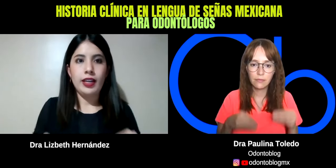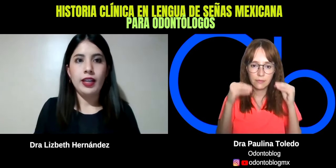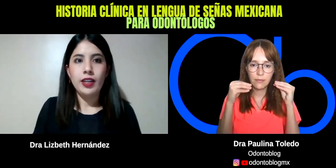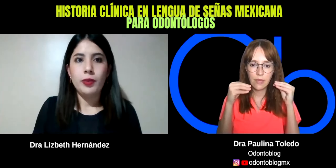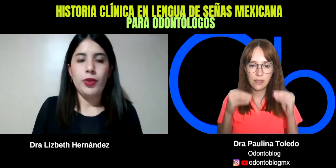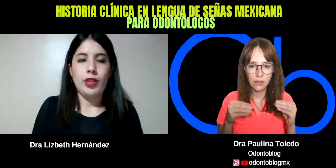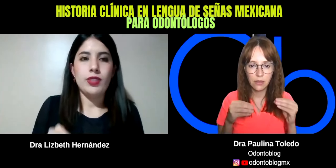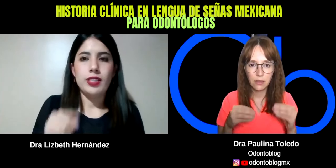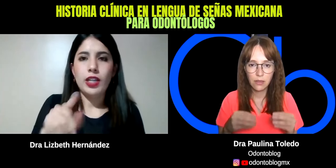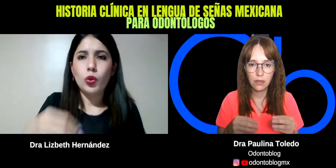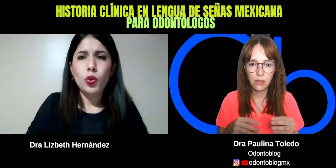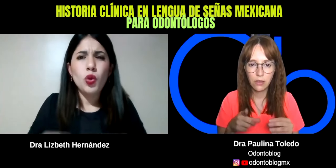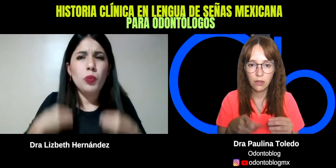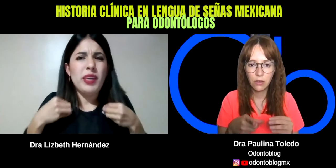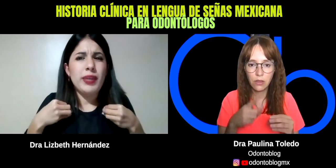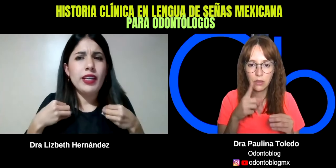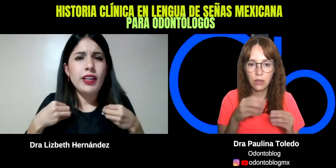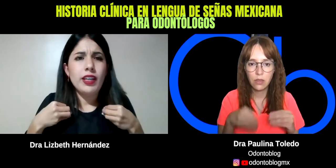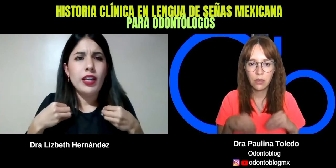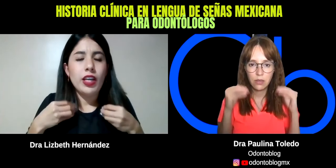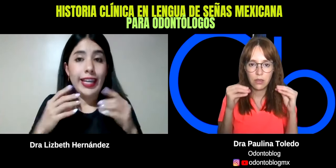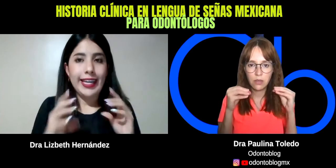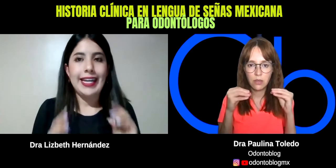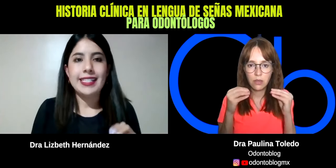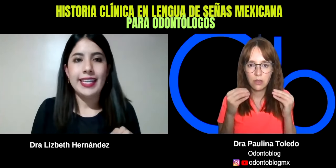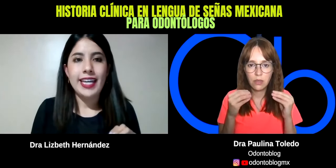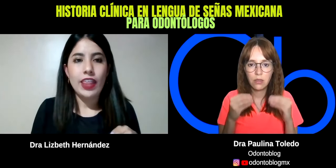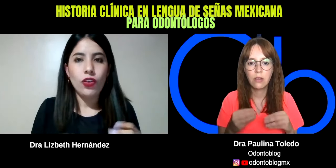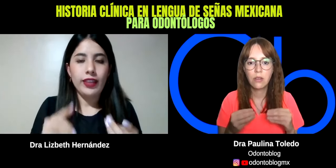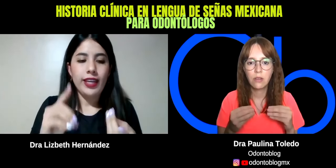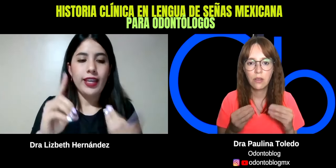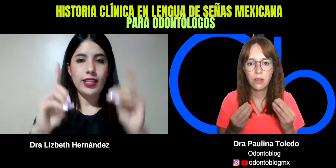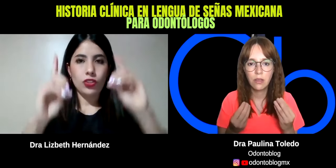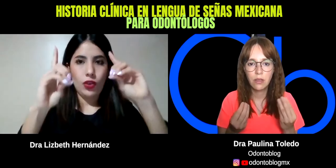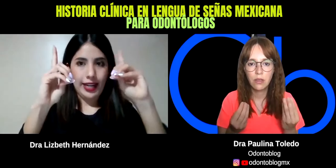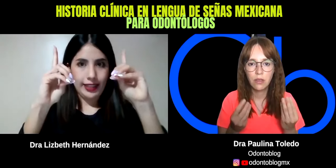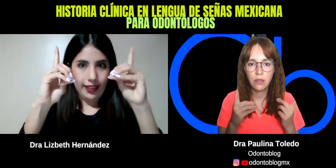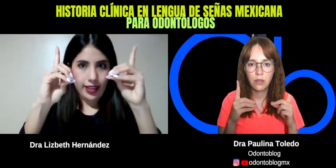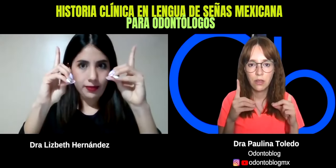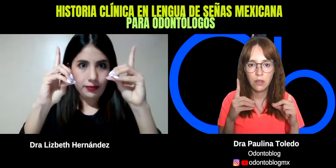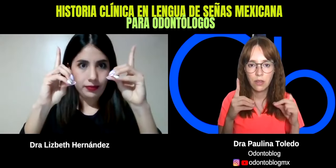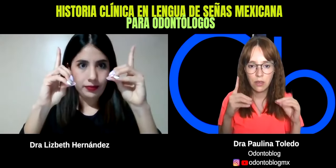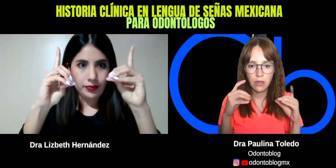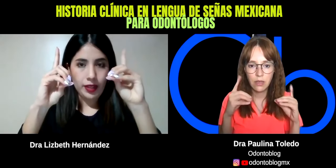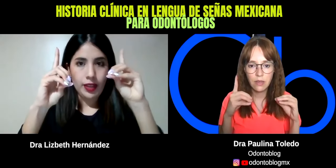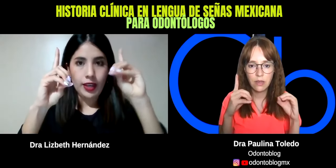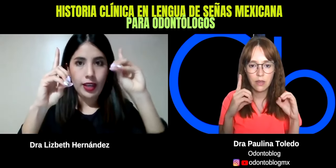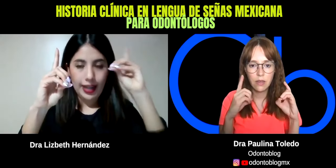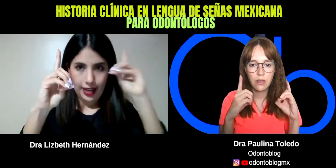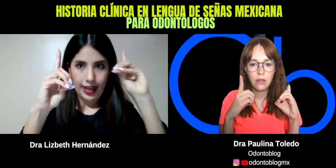Podemos decir, tú, vivir, y la seña de dónde es con la letra D. Ajá. La